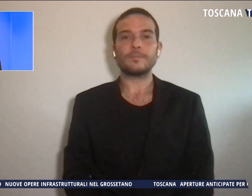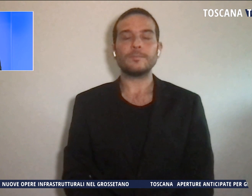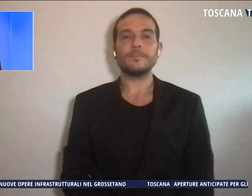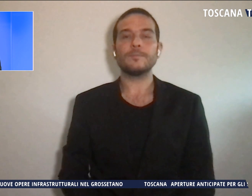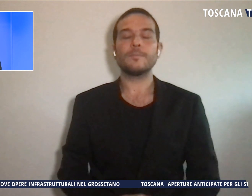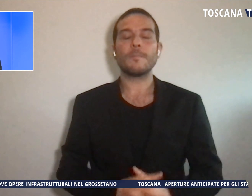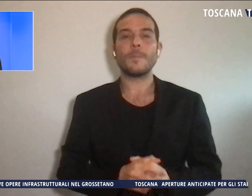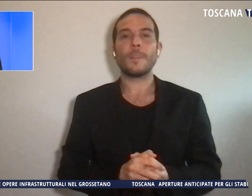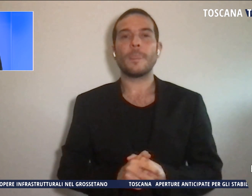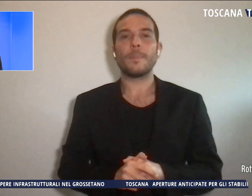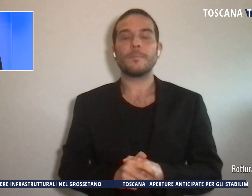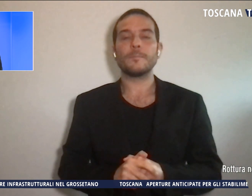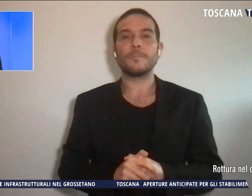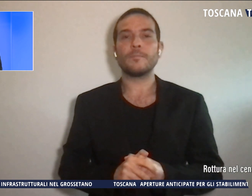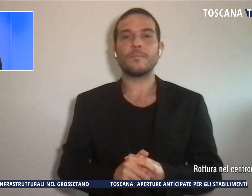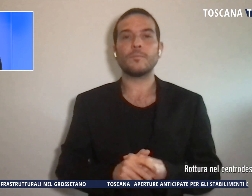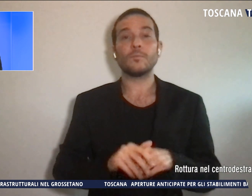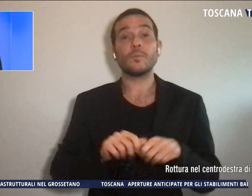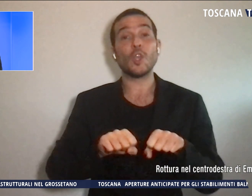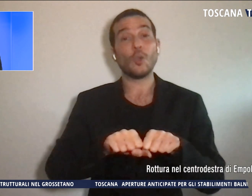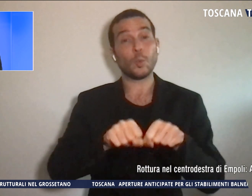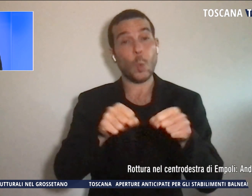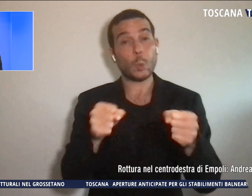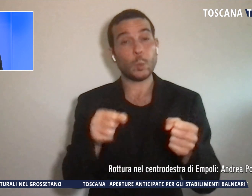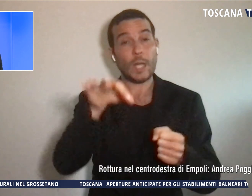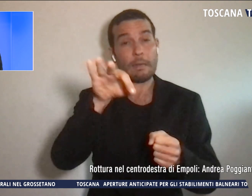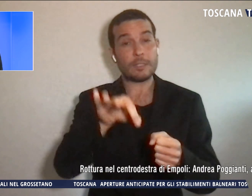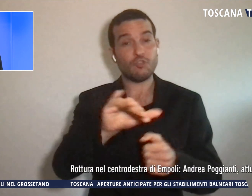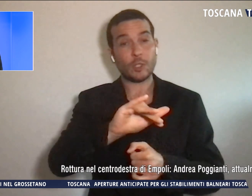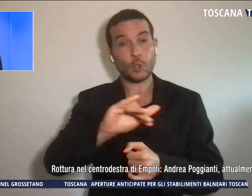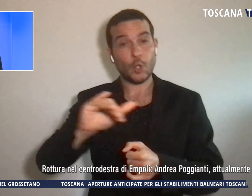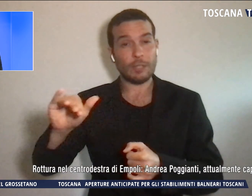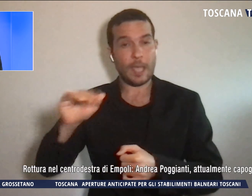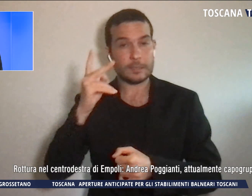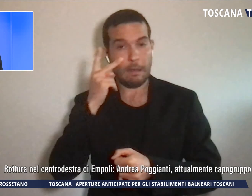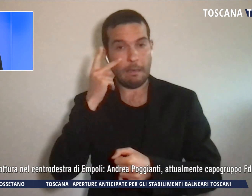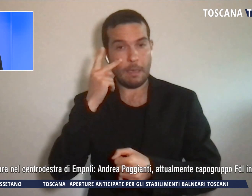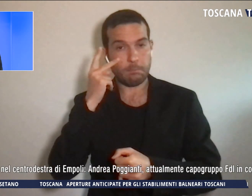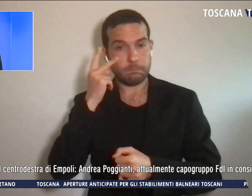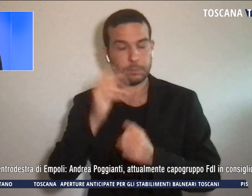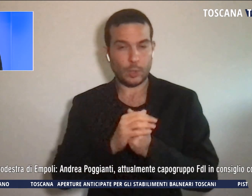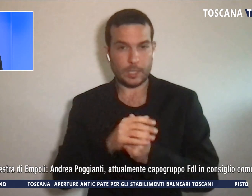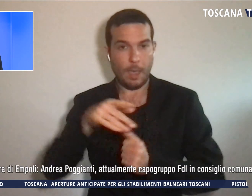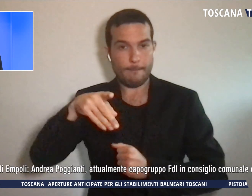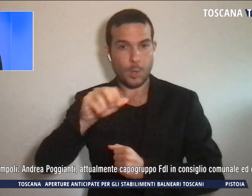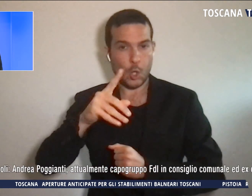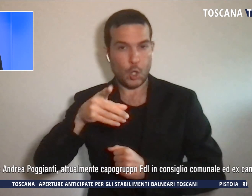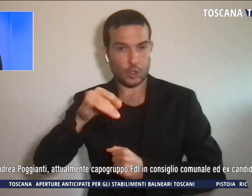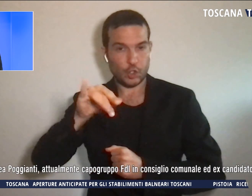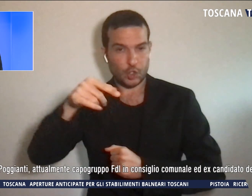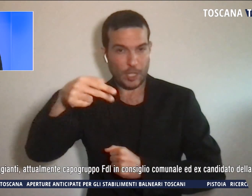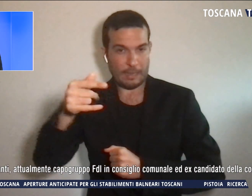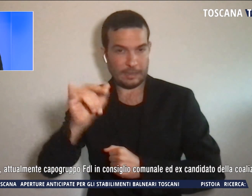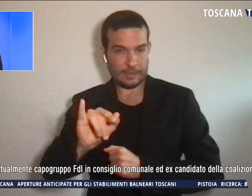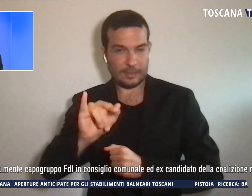E' rottura nel centro-destra ad Empoli, Andrea Poggianti, attualmente capogruppo di Fratelli d'Italia in